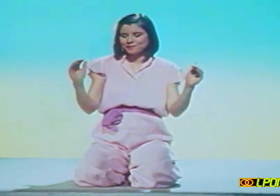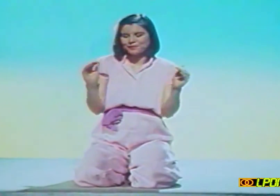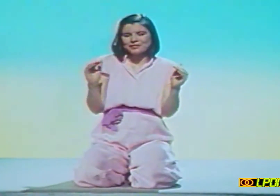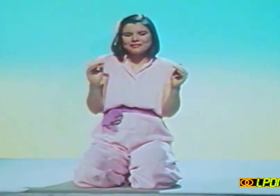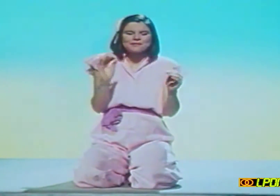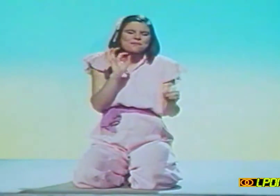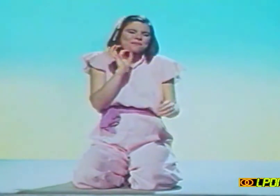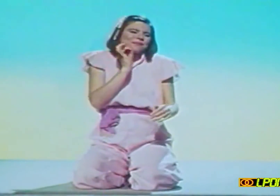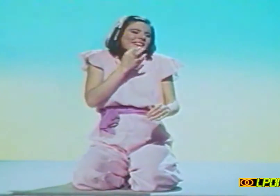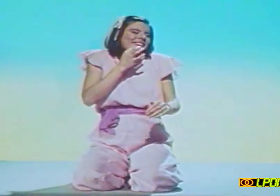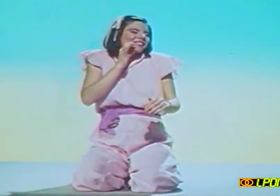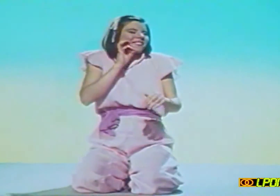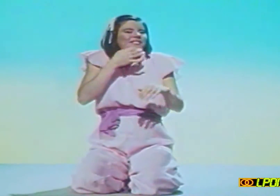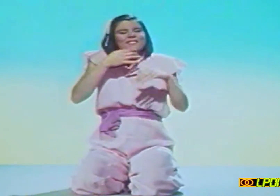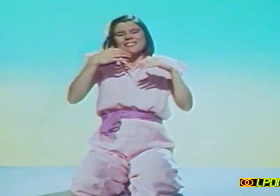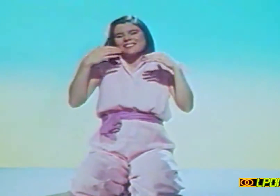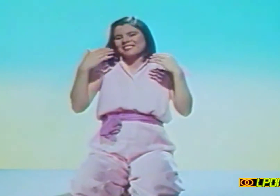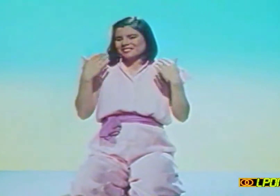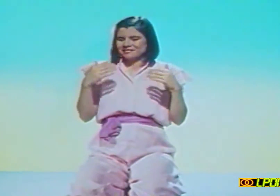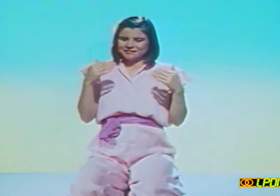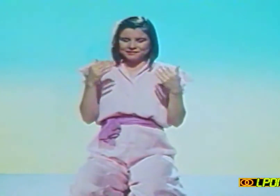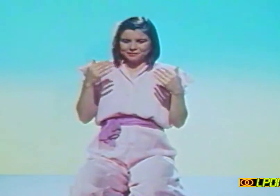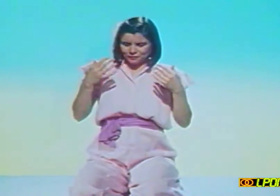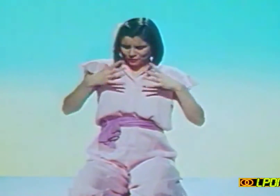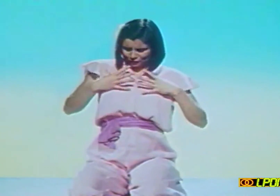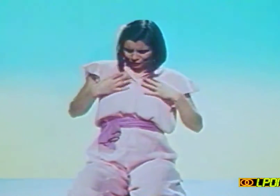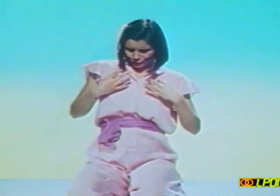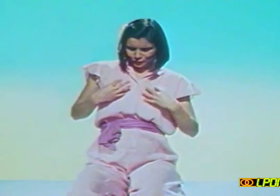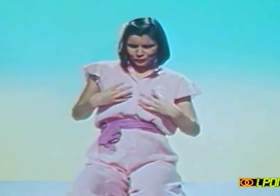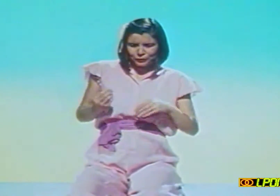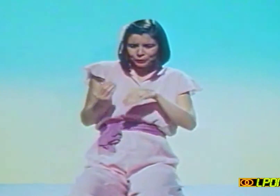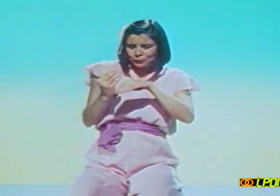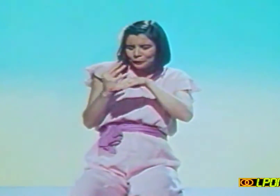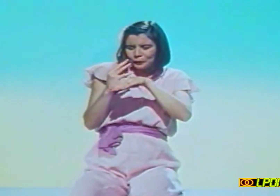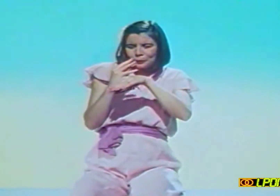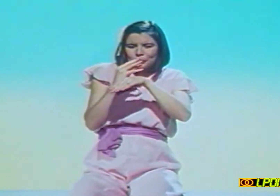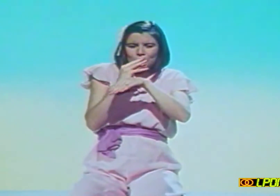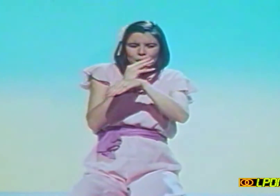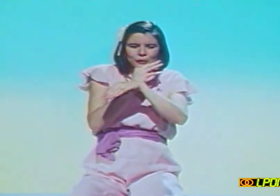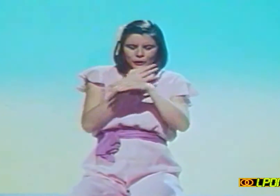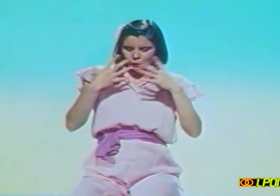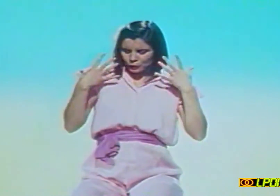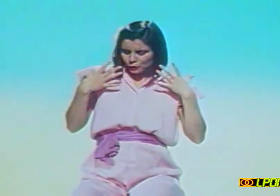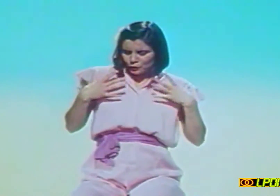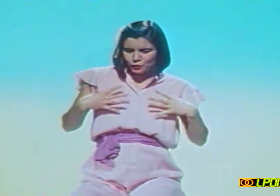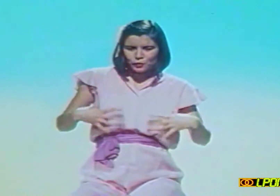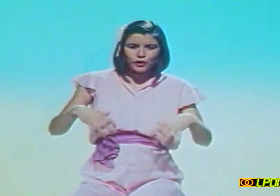un petit tigre très mignon. Il avait un poil soyeux, de couleur orange,